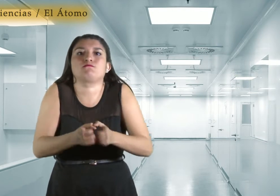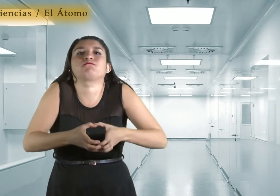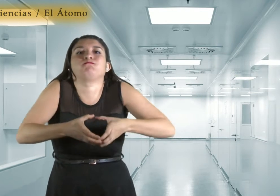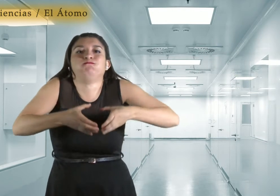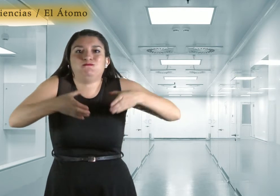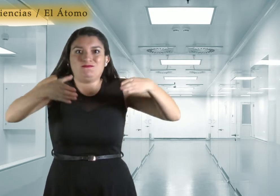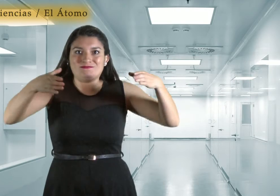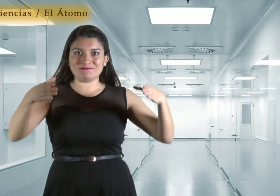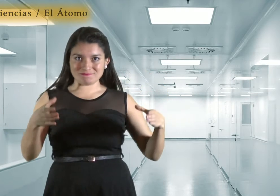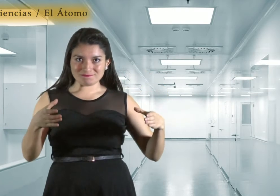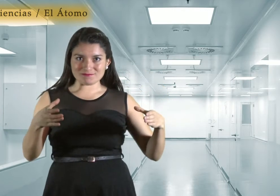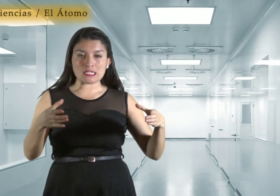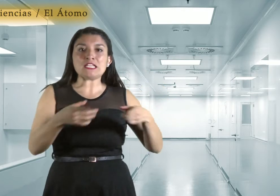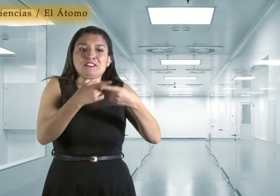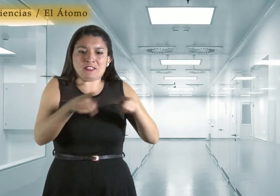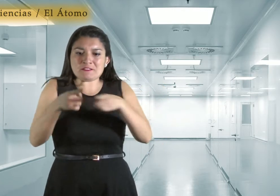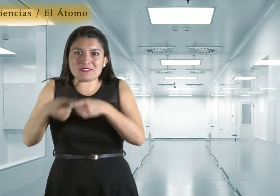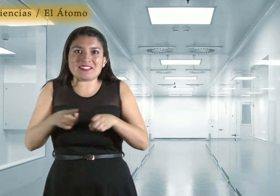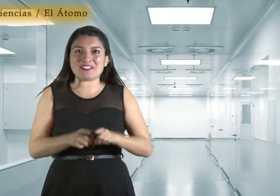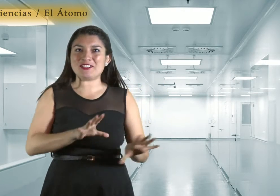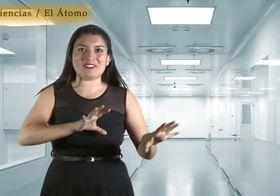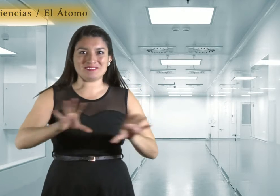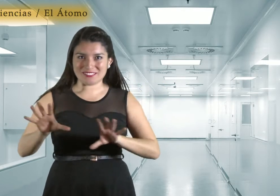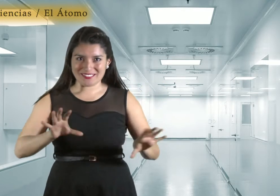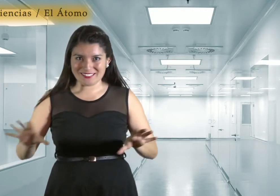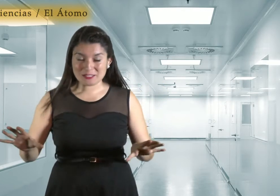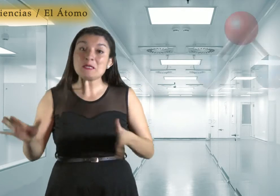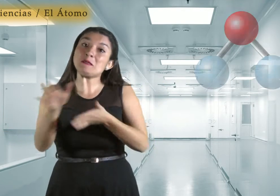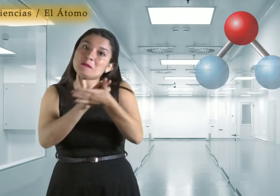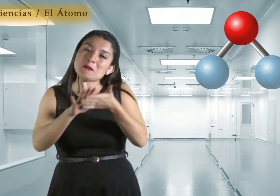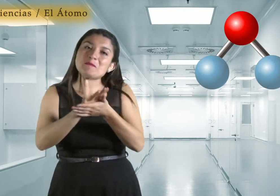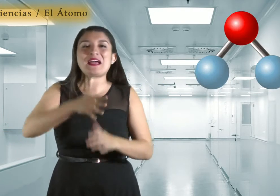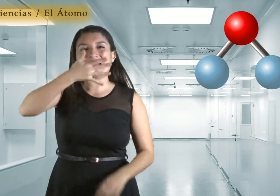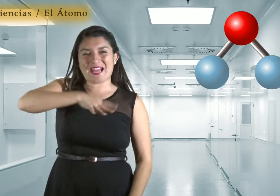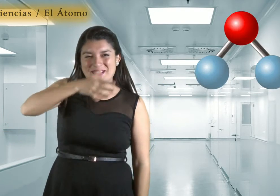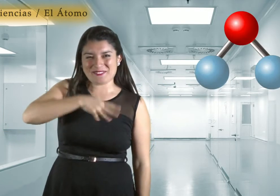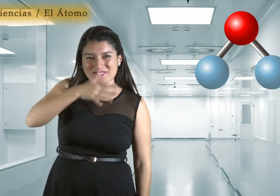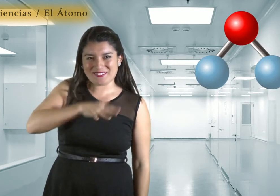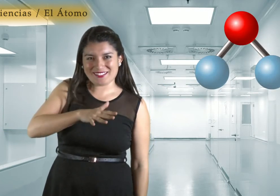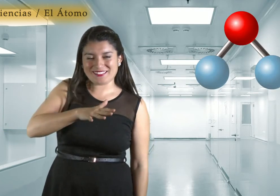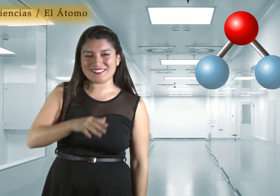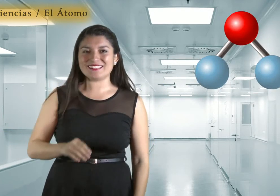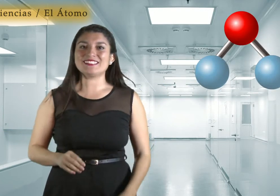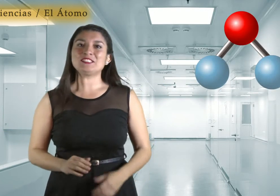como el agua y la glucosa entre otros.